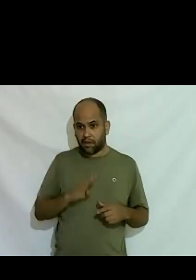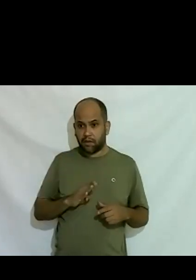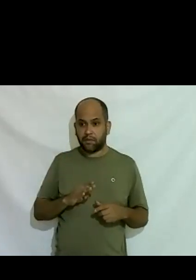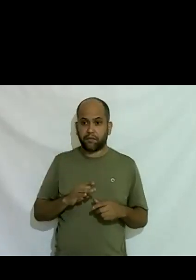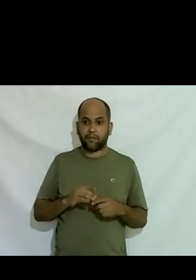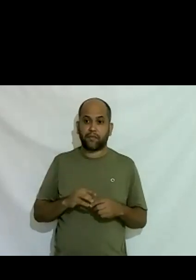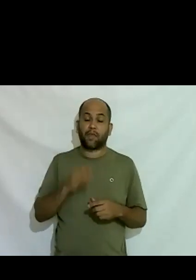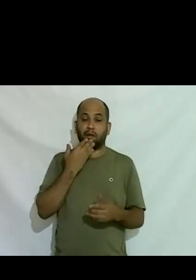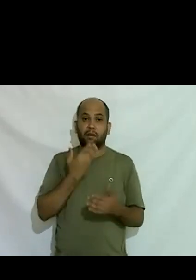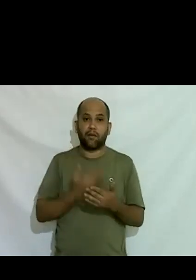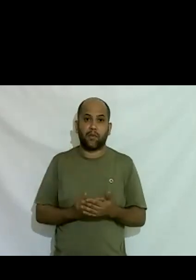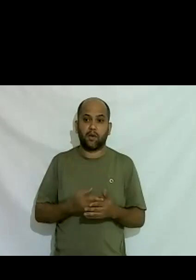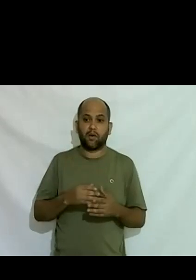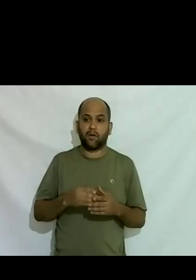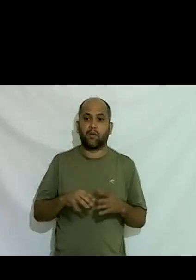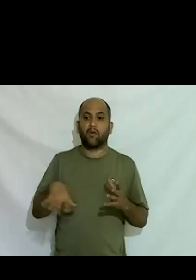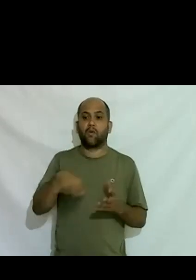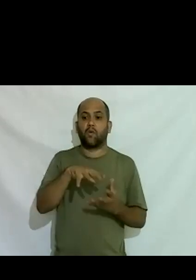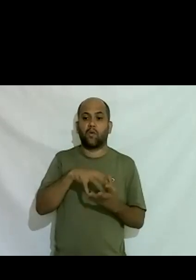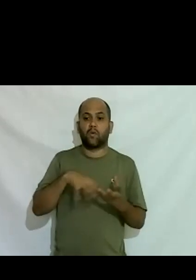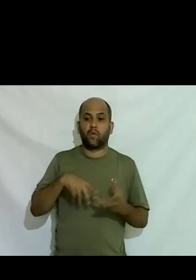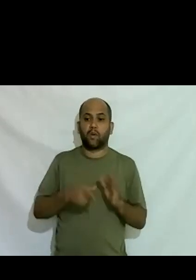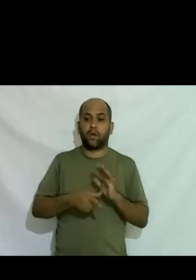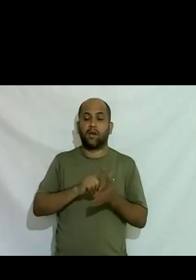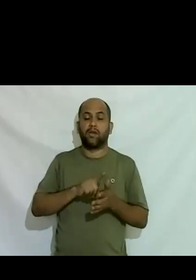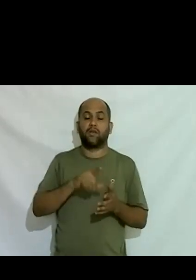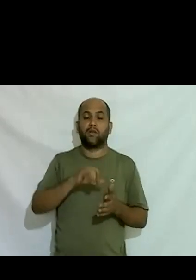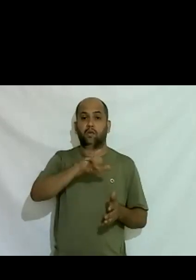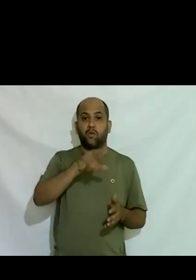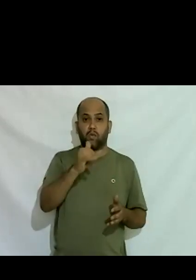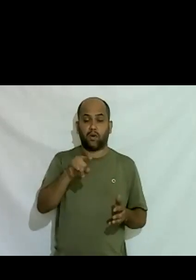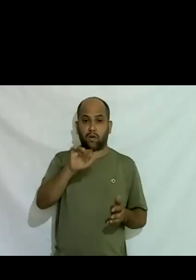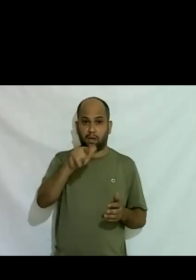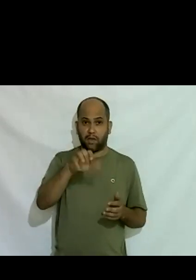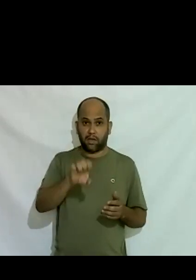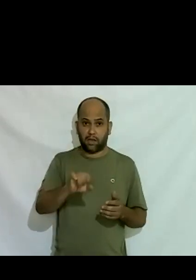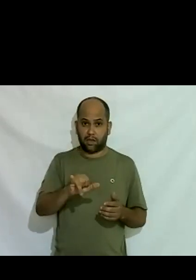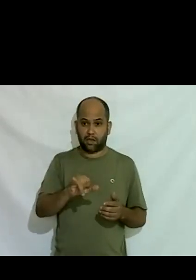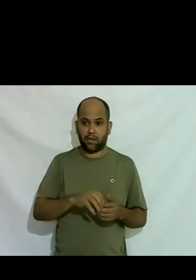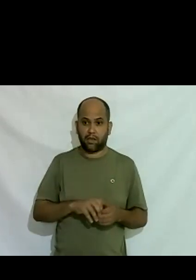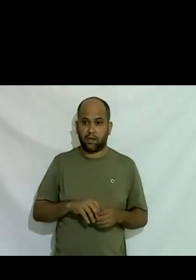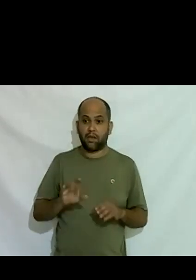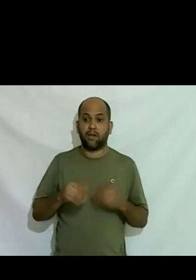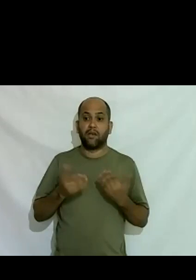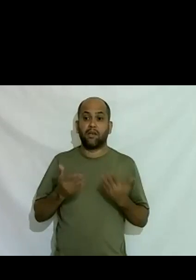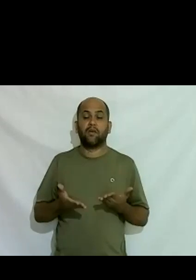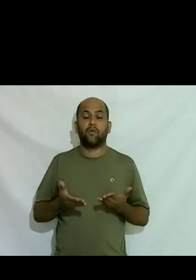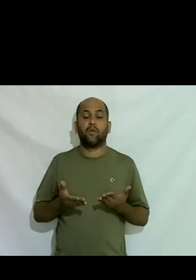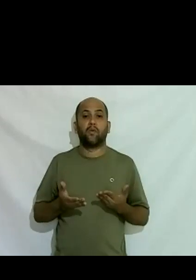universo de homens trans entre antes de João e depois de João Nery e aí quando eu